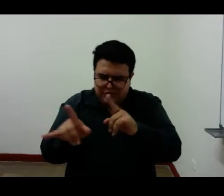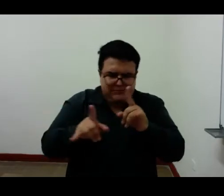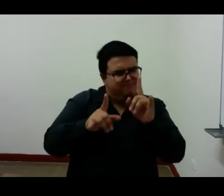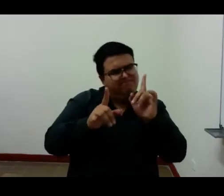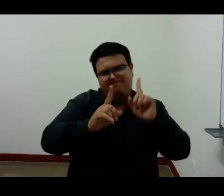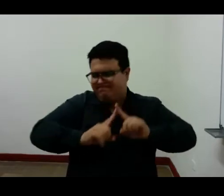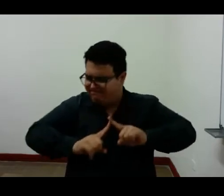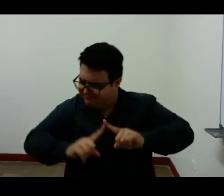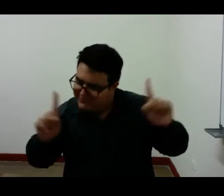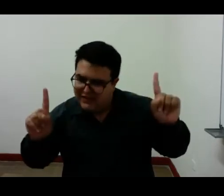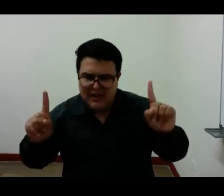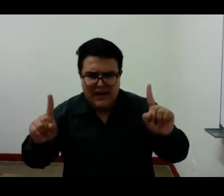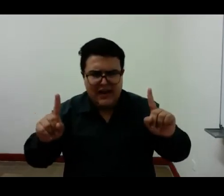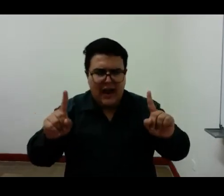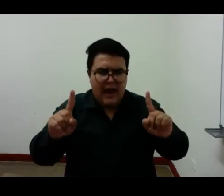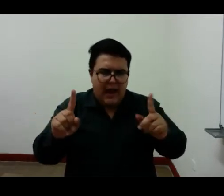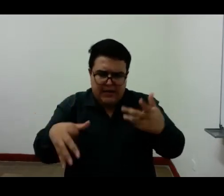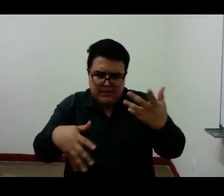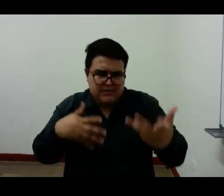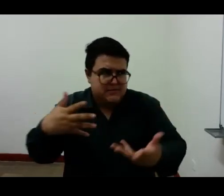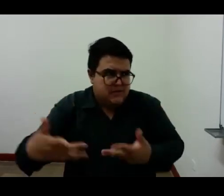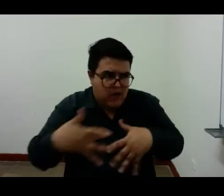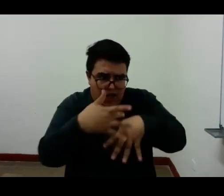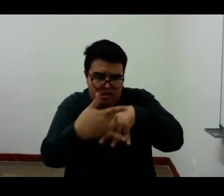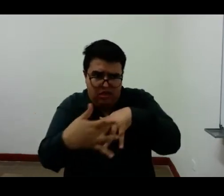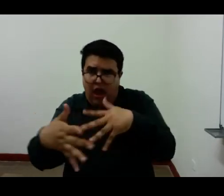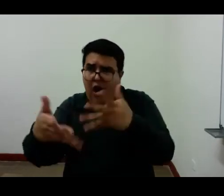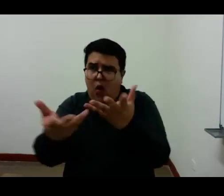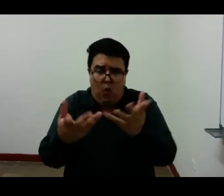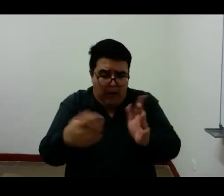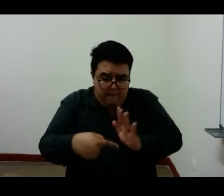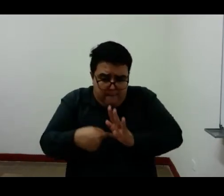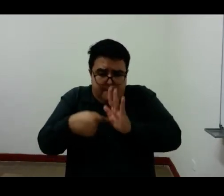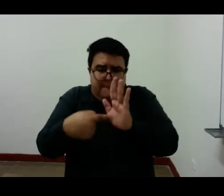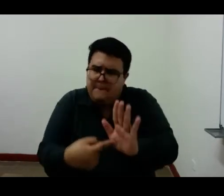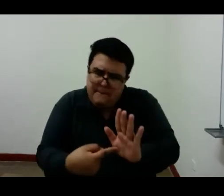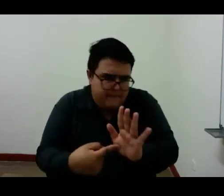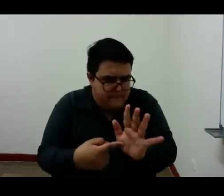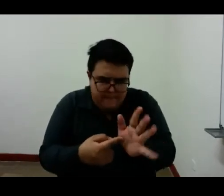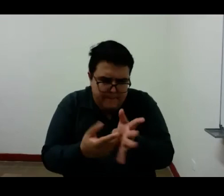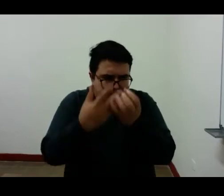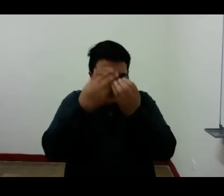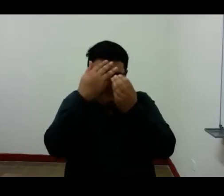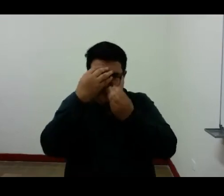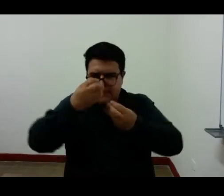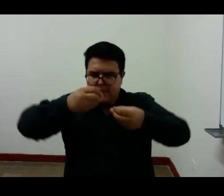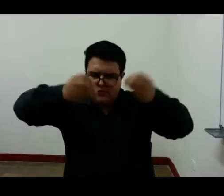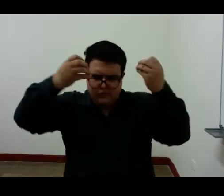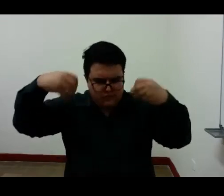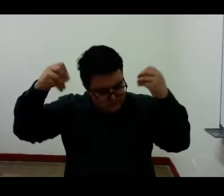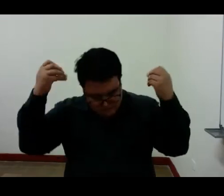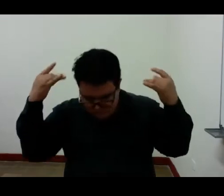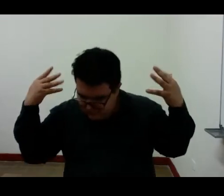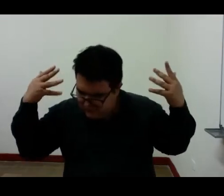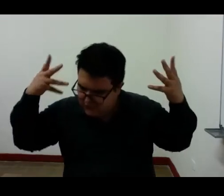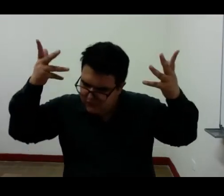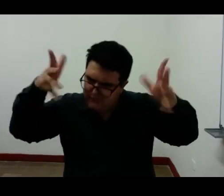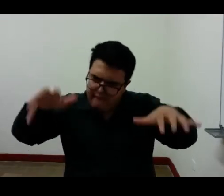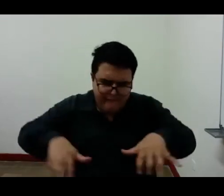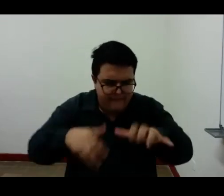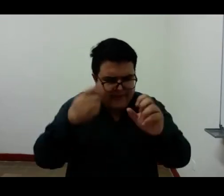procuro desnudarme de lo que aprendí procuro olvidarme del modo de recordar que me enseñaron